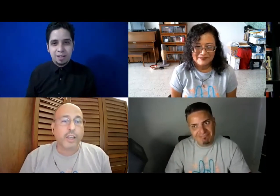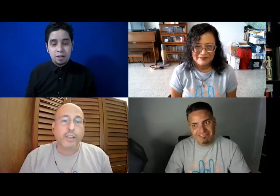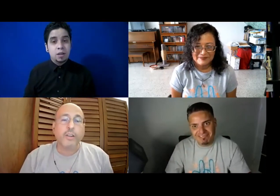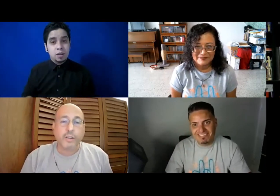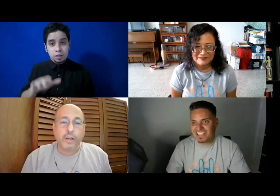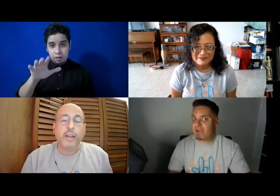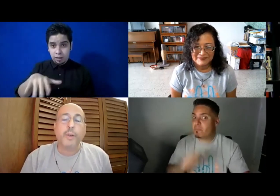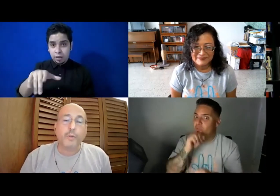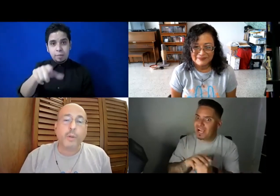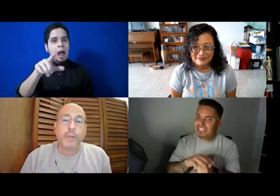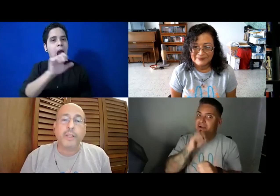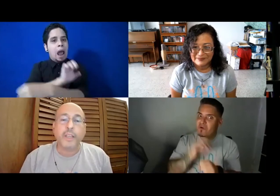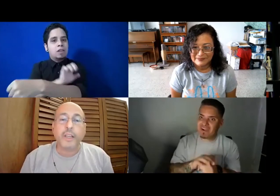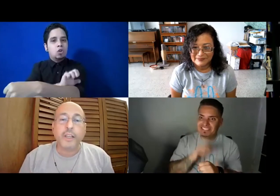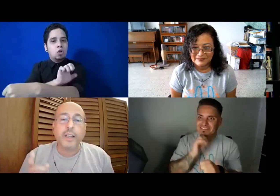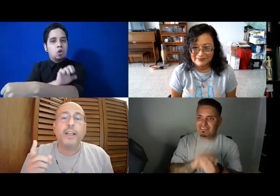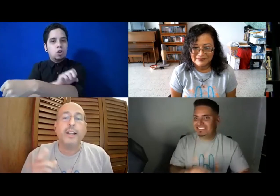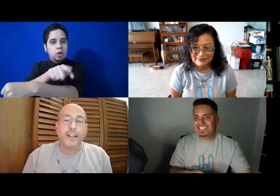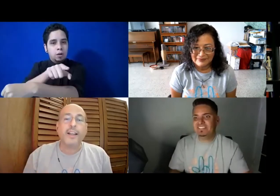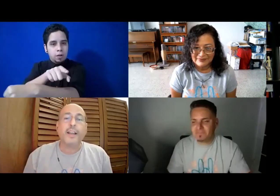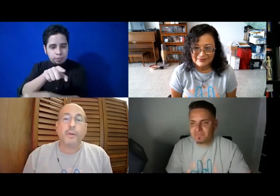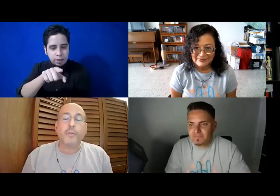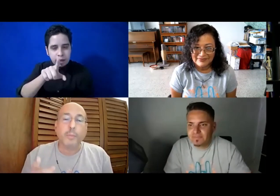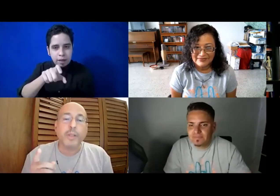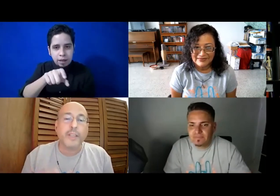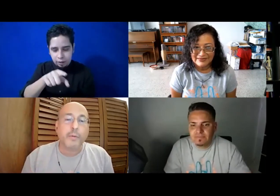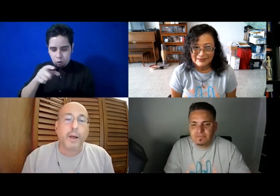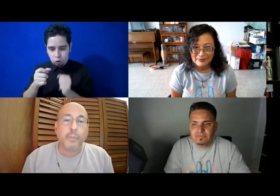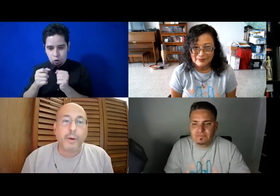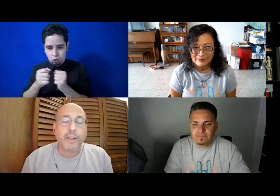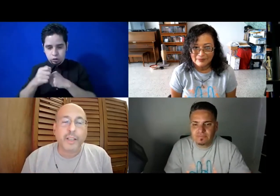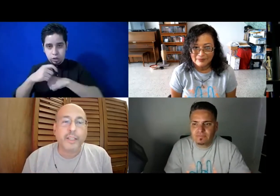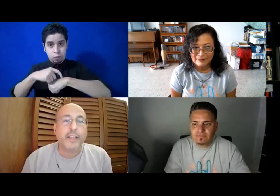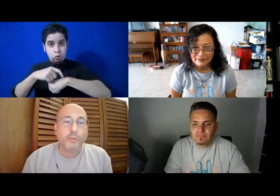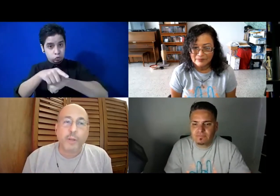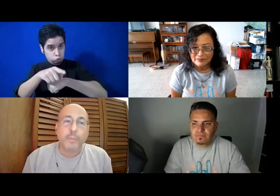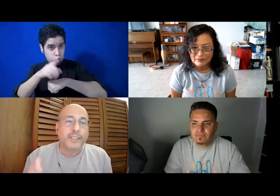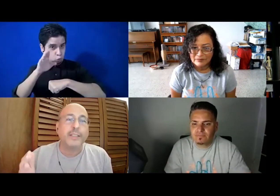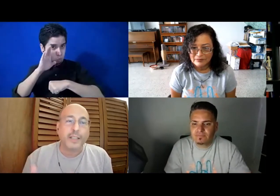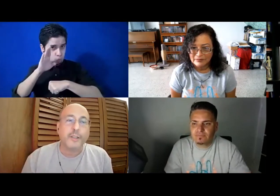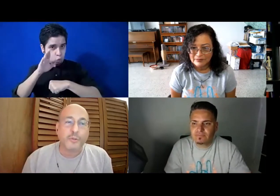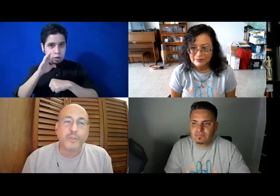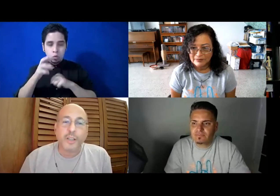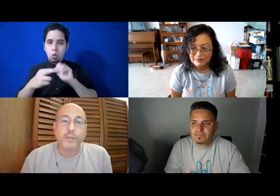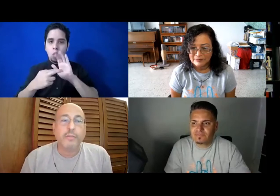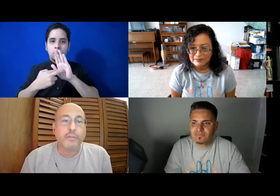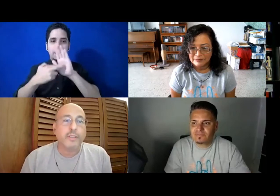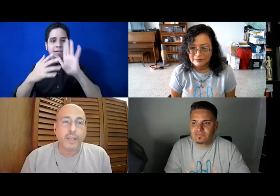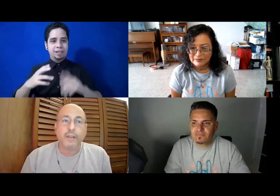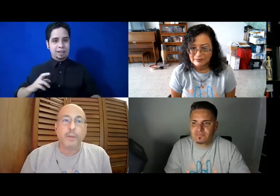genio, eventualmente, eventualmente va a haber que tener un representante o un senador que sea una